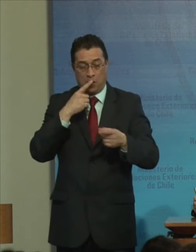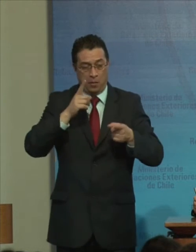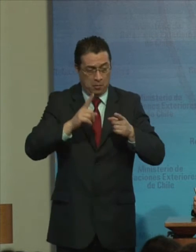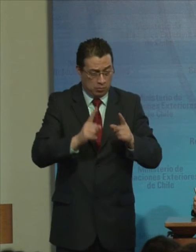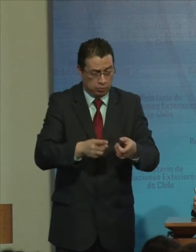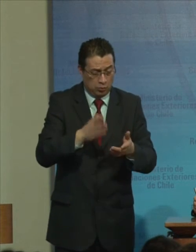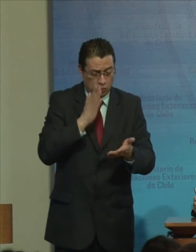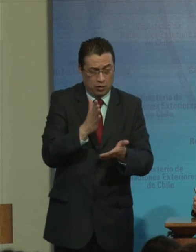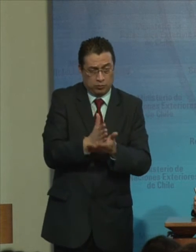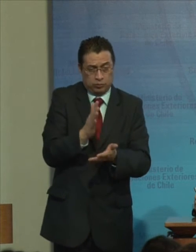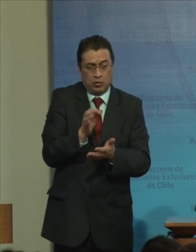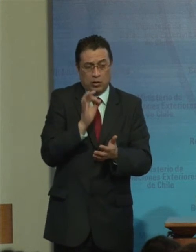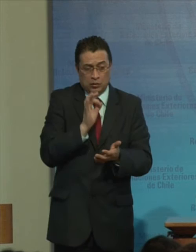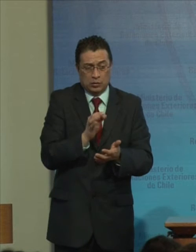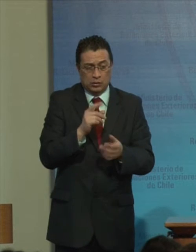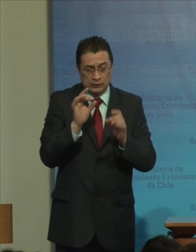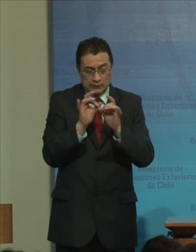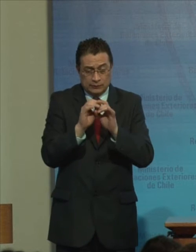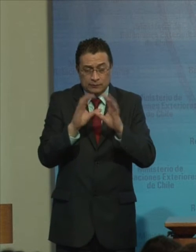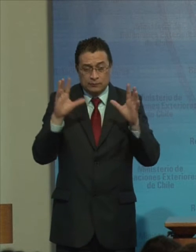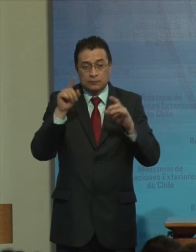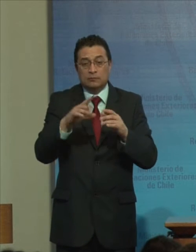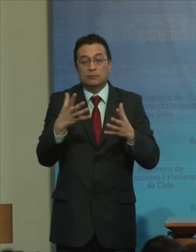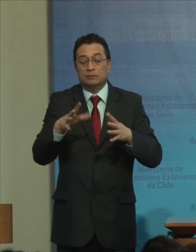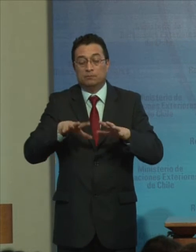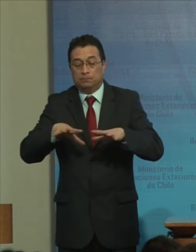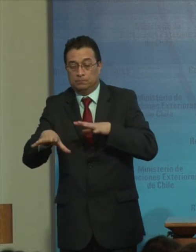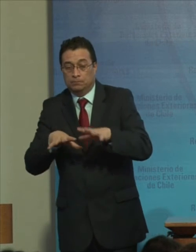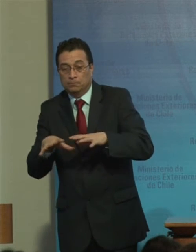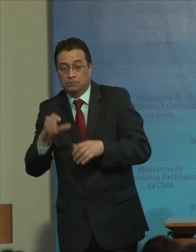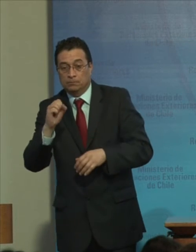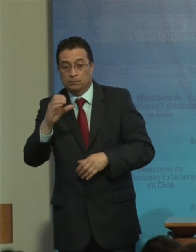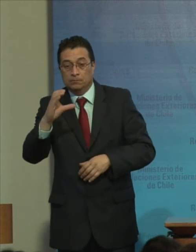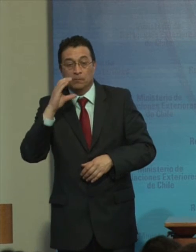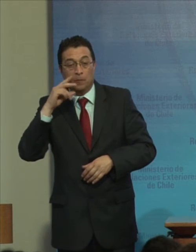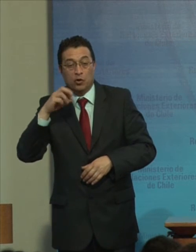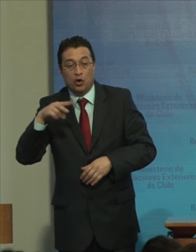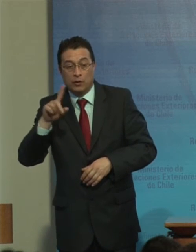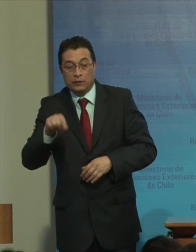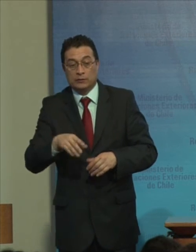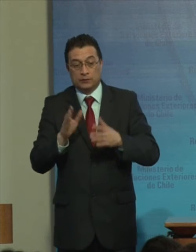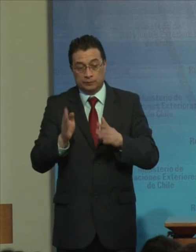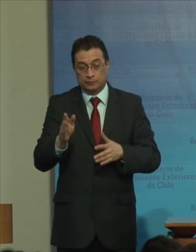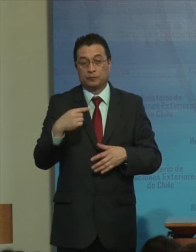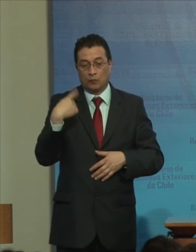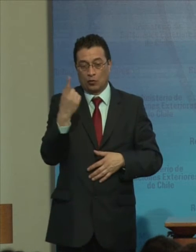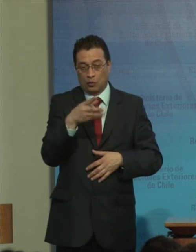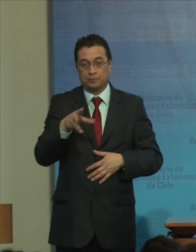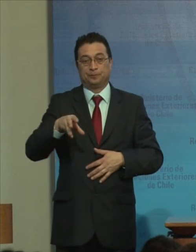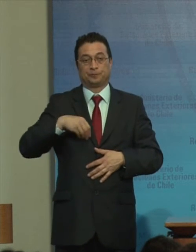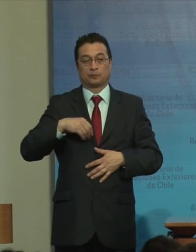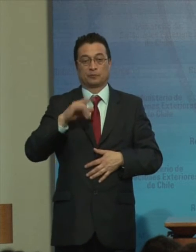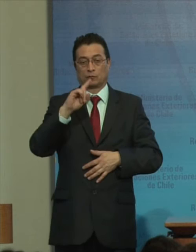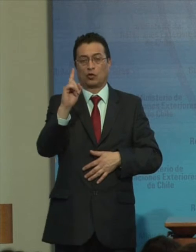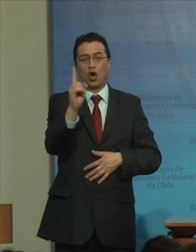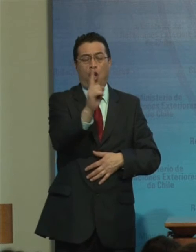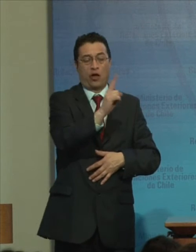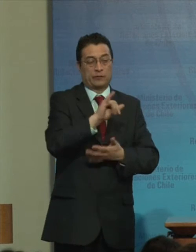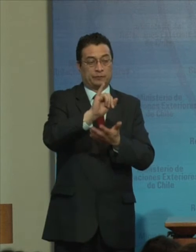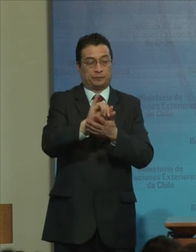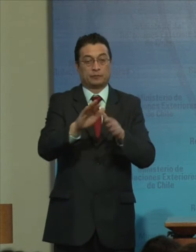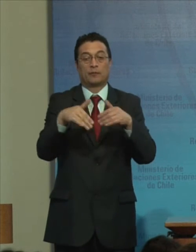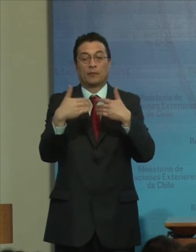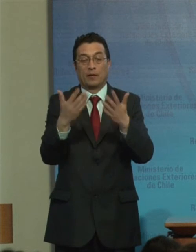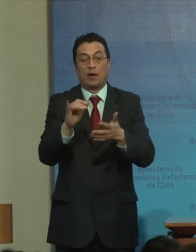Específicamente Las acciones A ser tomadas Por cada institución Para garantizar Los